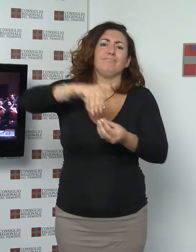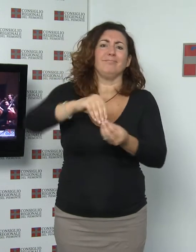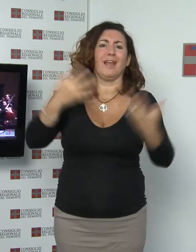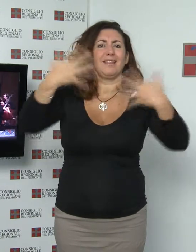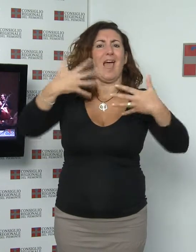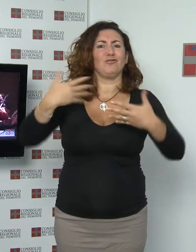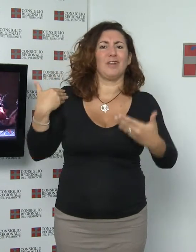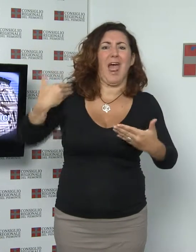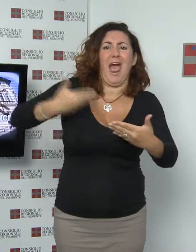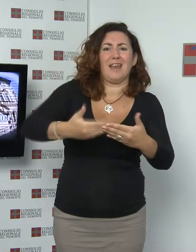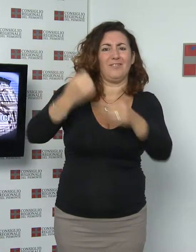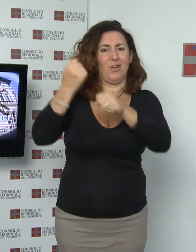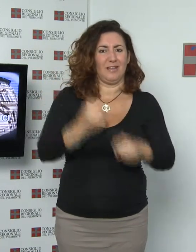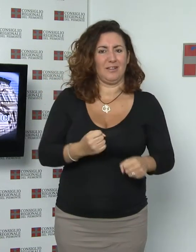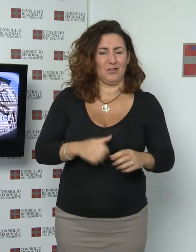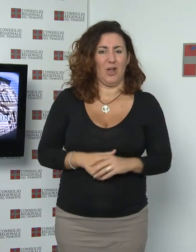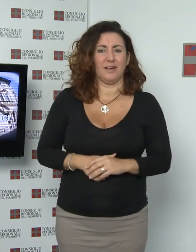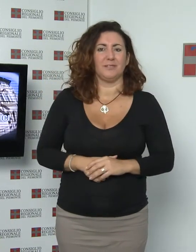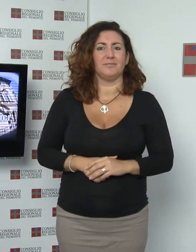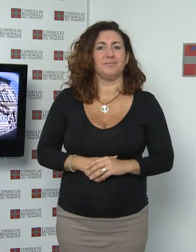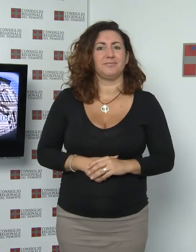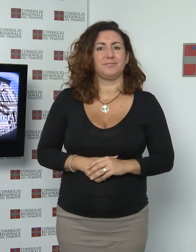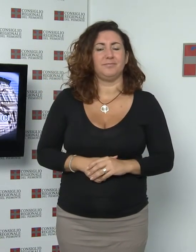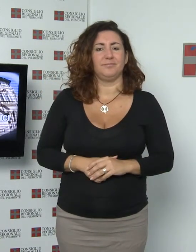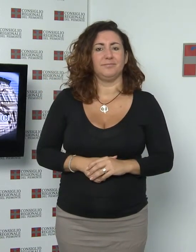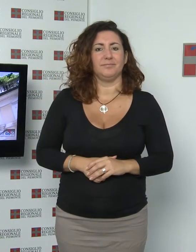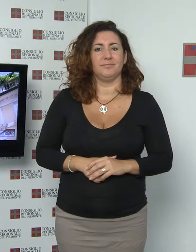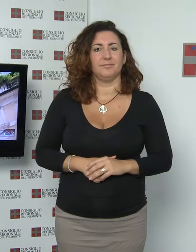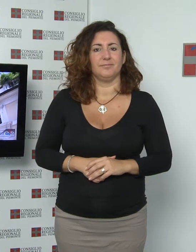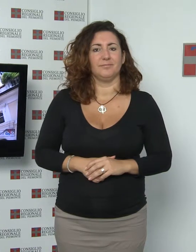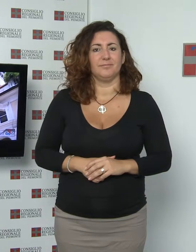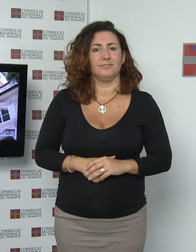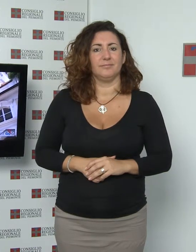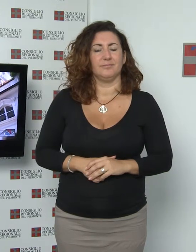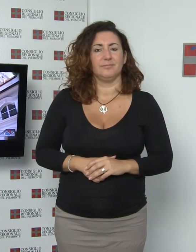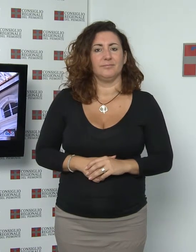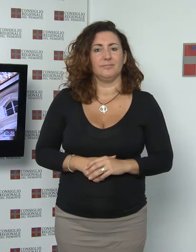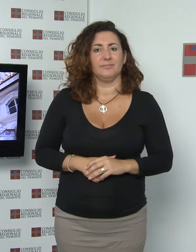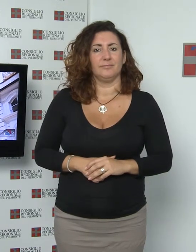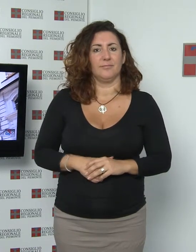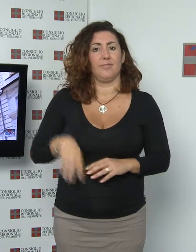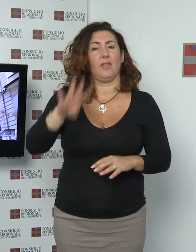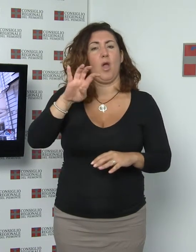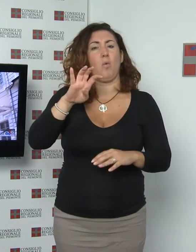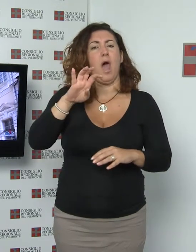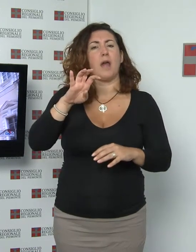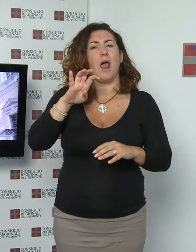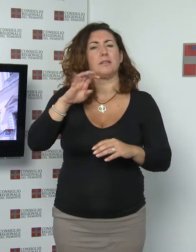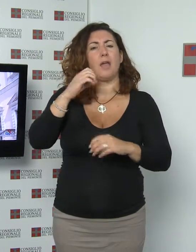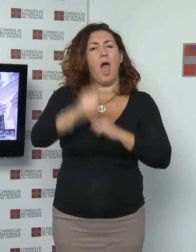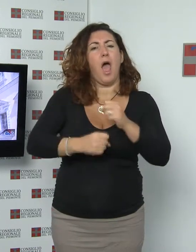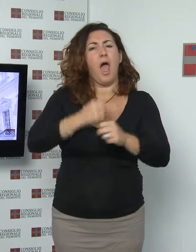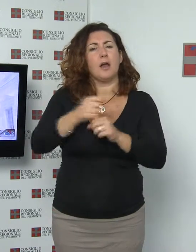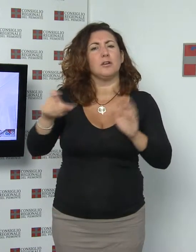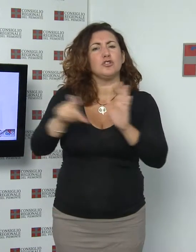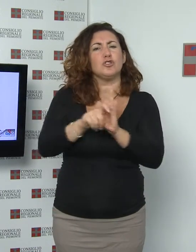fondazione. Contest sui dati pubblici della regione Raccontare i 40 anni di storia della regione attraverso i